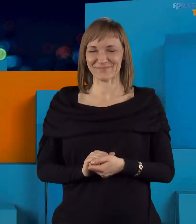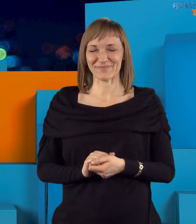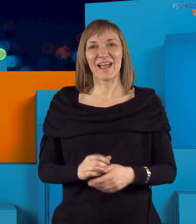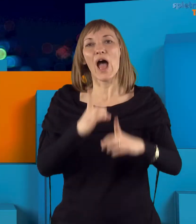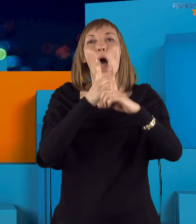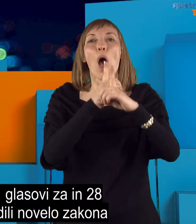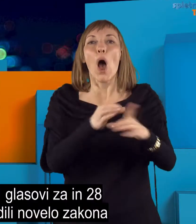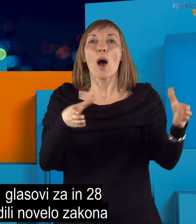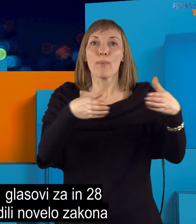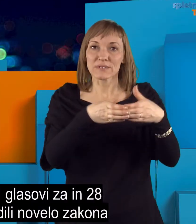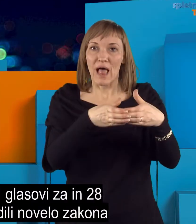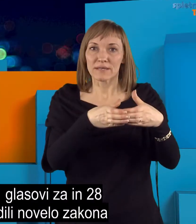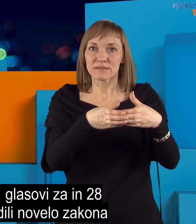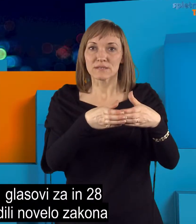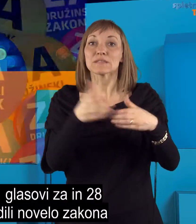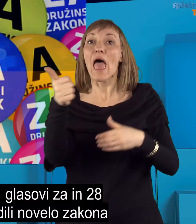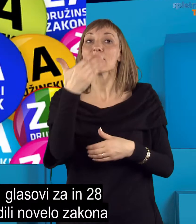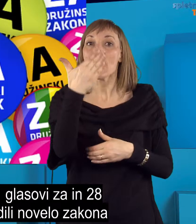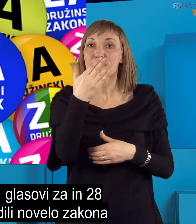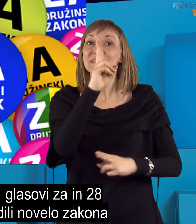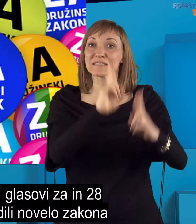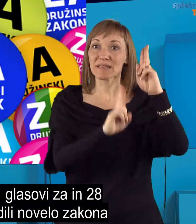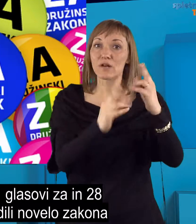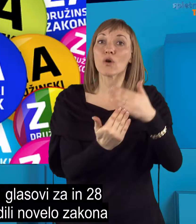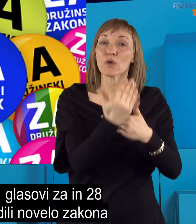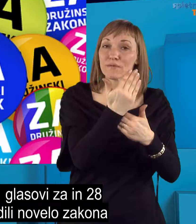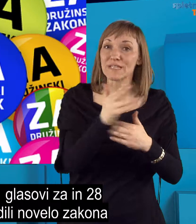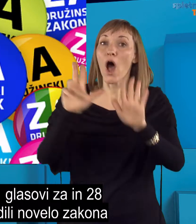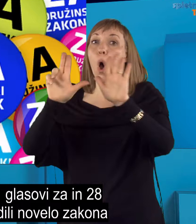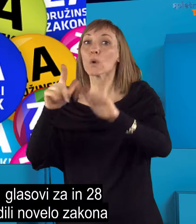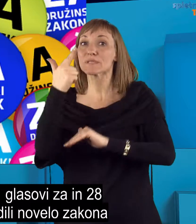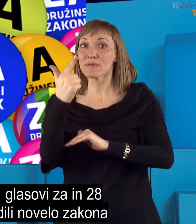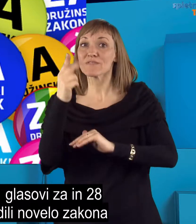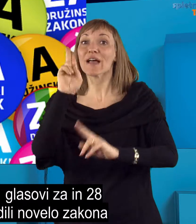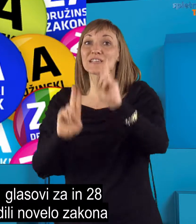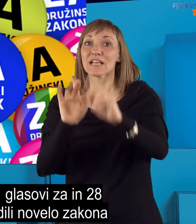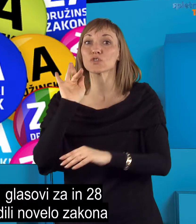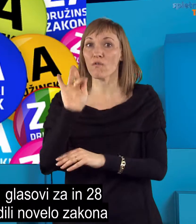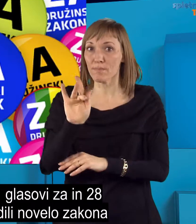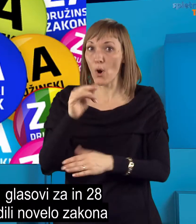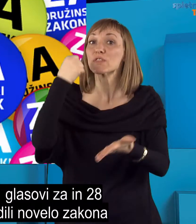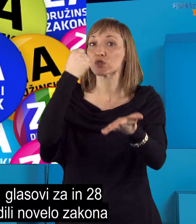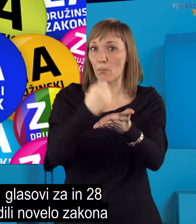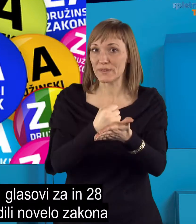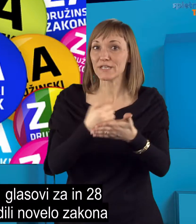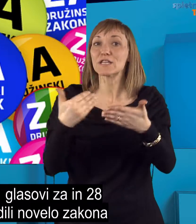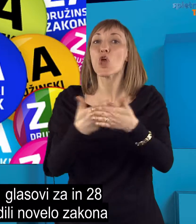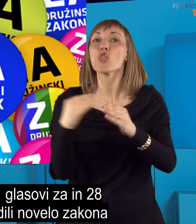Poslanci so z 51 glasovi za in 28 proti potrdili novelo zakona o